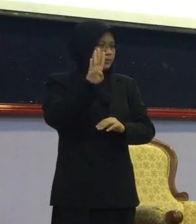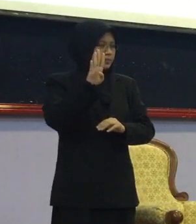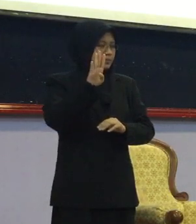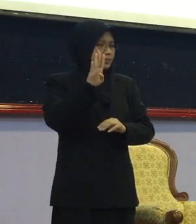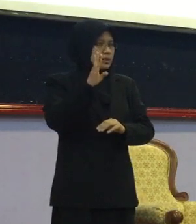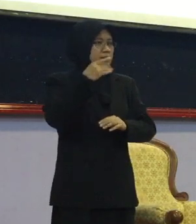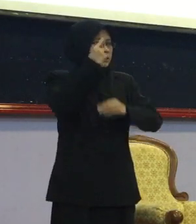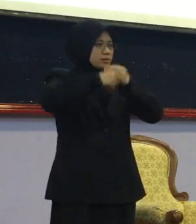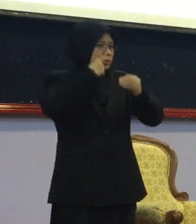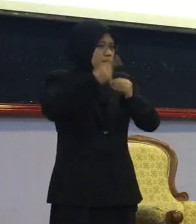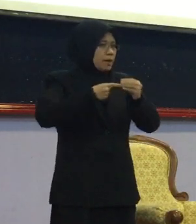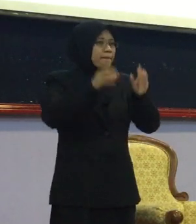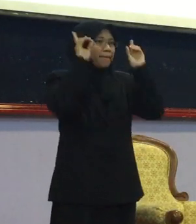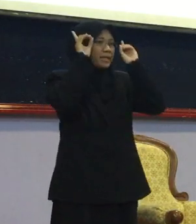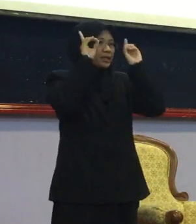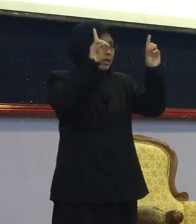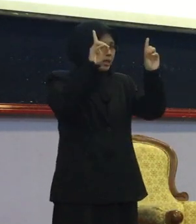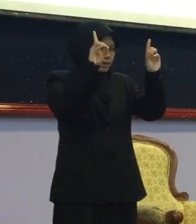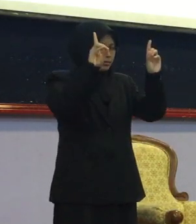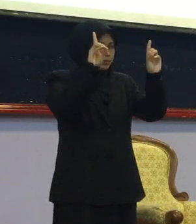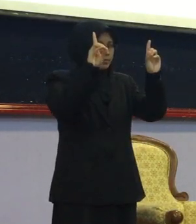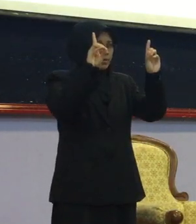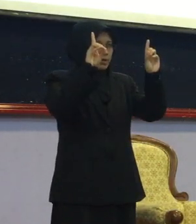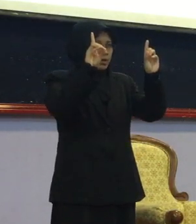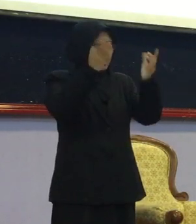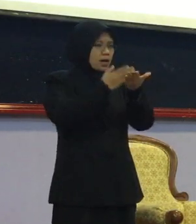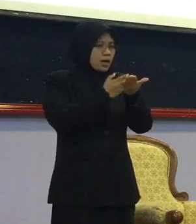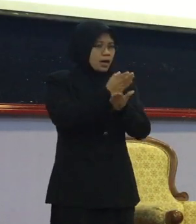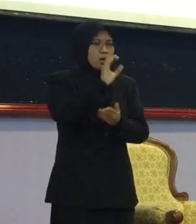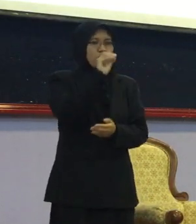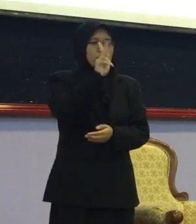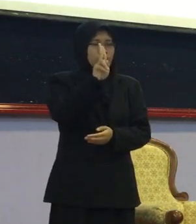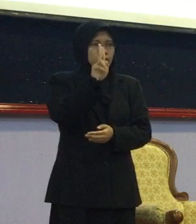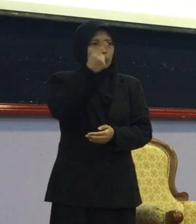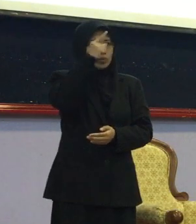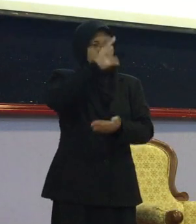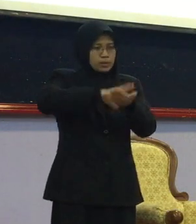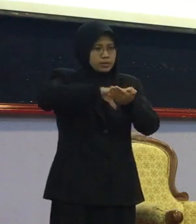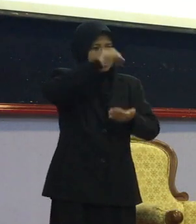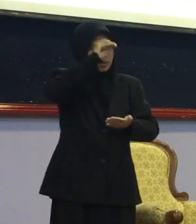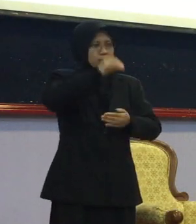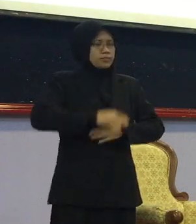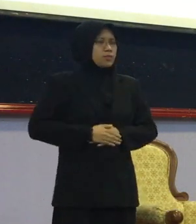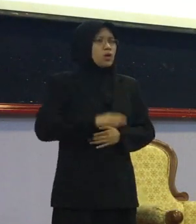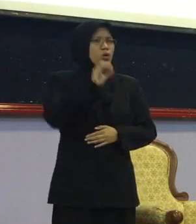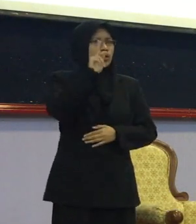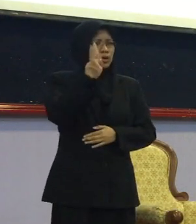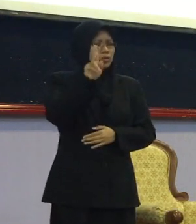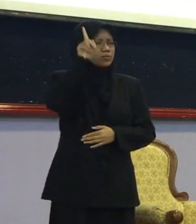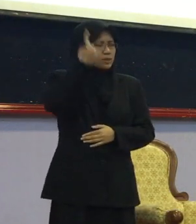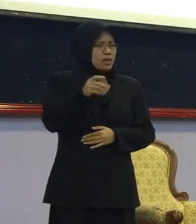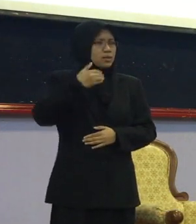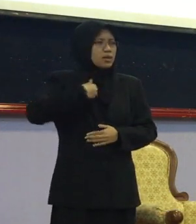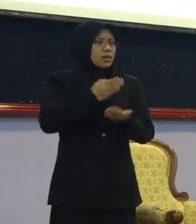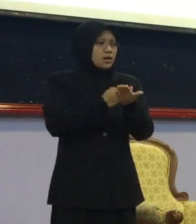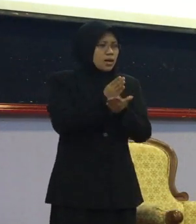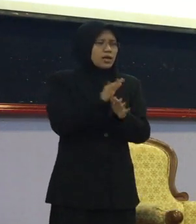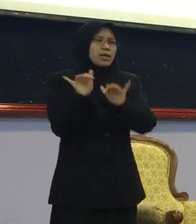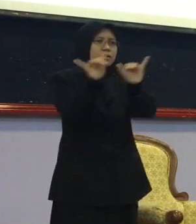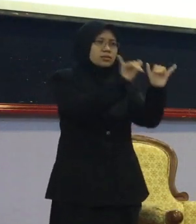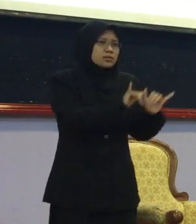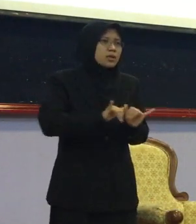Berkenaan dengan Pendidikan Yang konvensyen Yang hak orang-orang upaya Maknanya Orang-orang upaya Tidak mempunyai hak yang sama